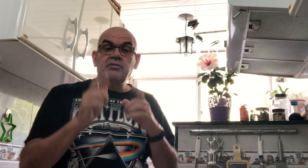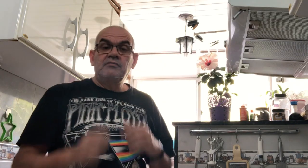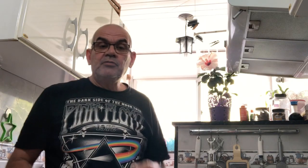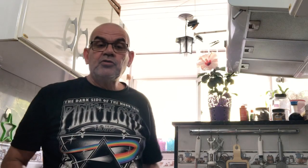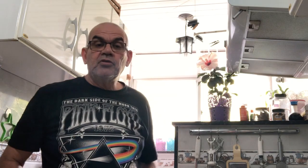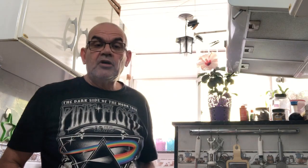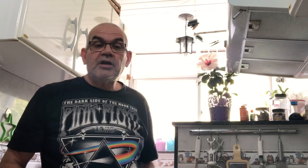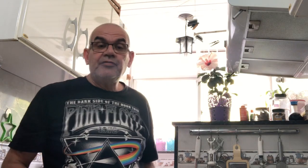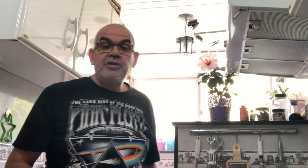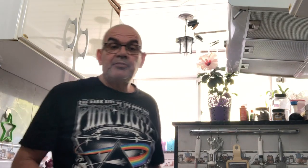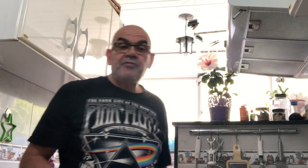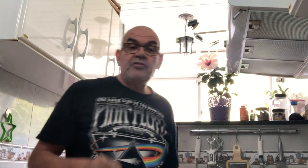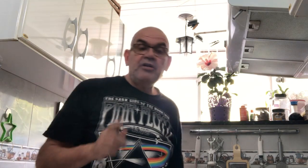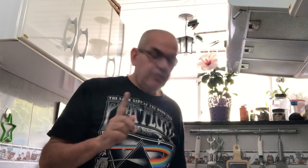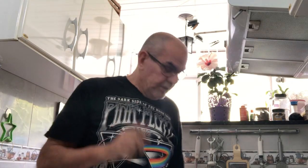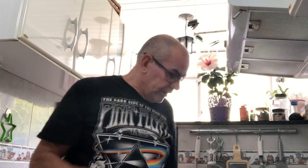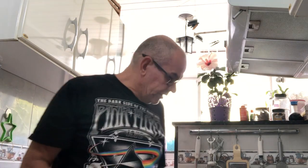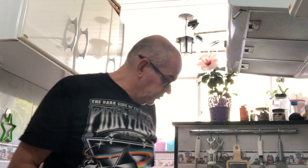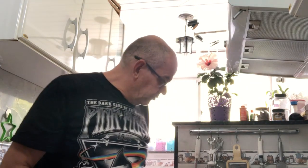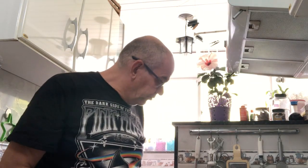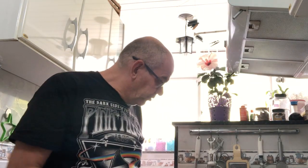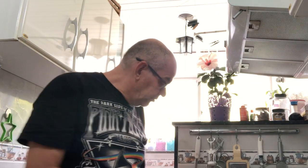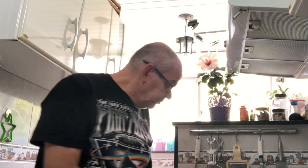Vamos colocar o café aqui para fazer, vou ligar aqui o fogo.